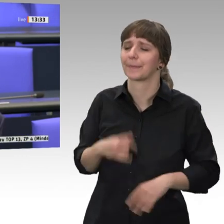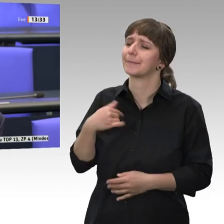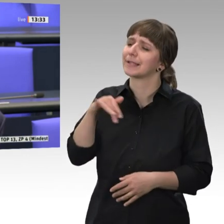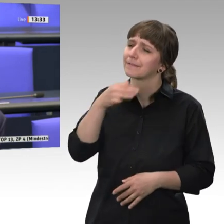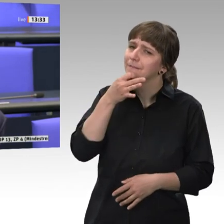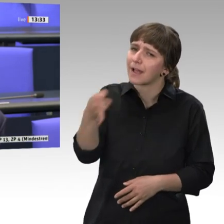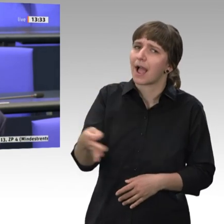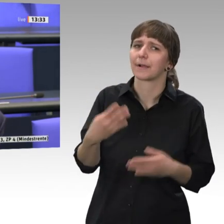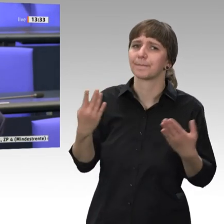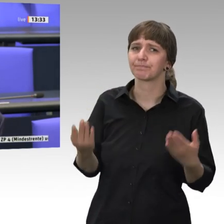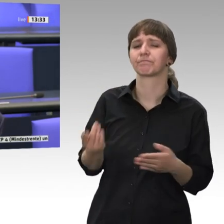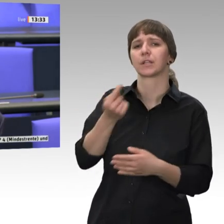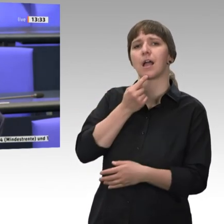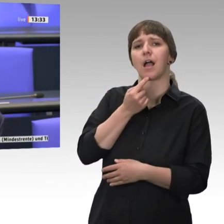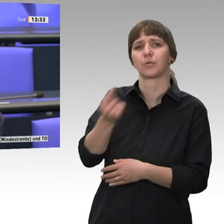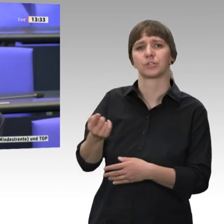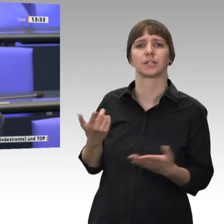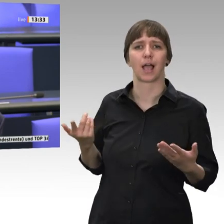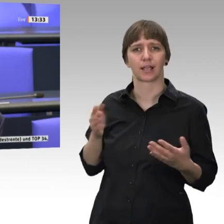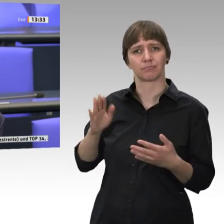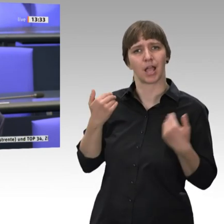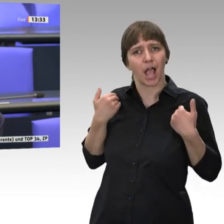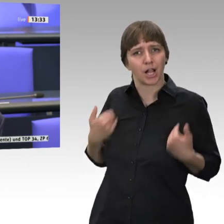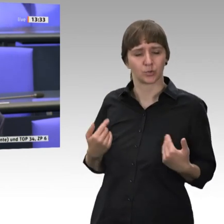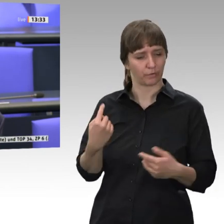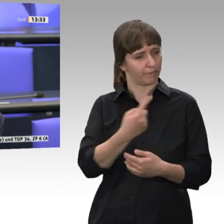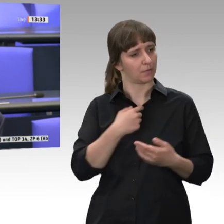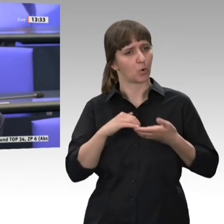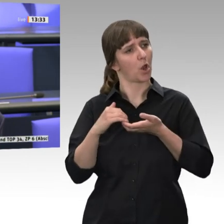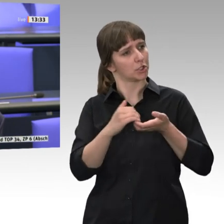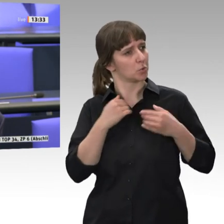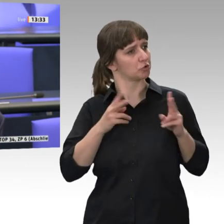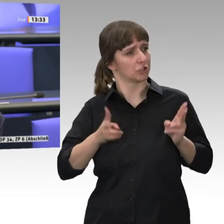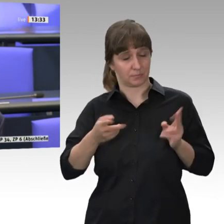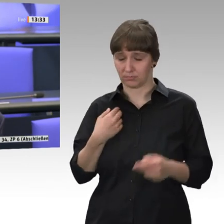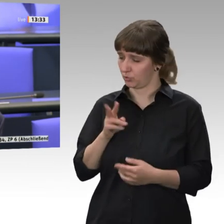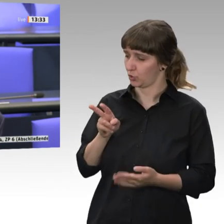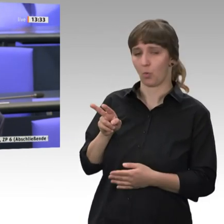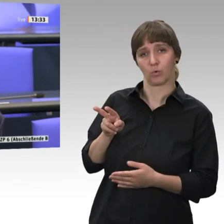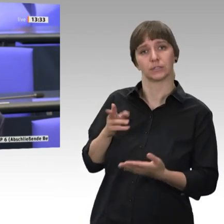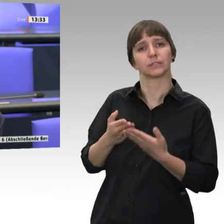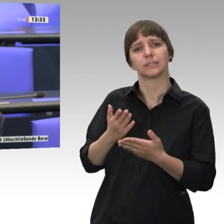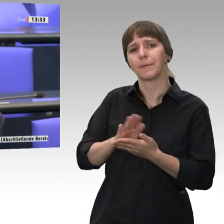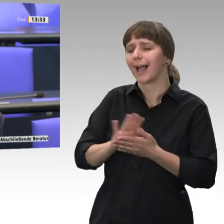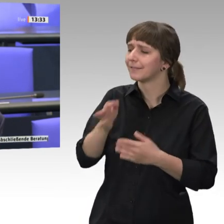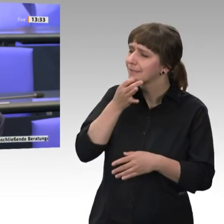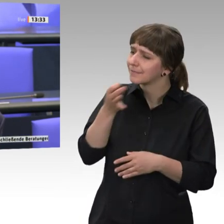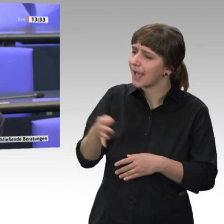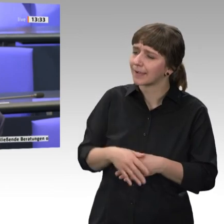Aussage aus der Haltung heraus, das, was ihr als Koalition machen würdet, sei besser. Deshalb die ganz einfache Frage an dich, lieber Max, an